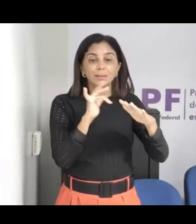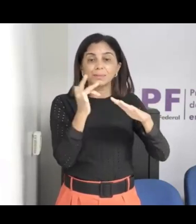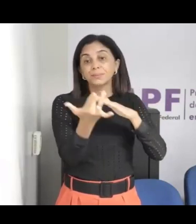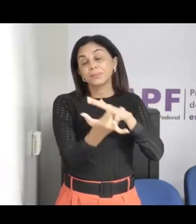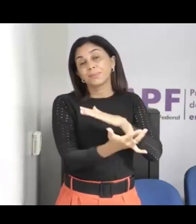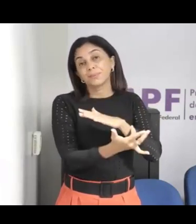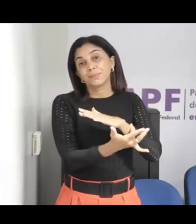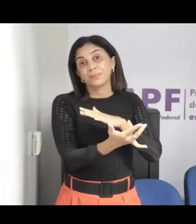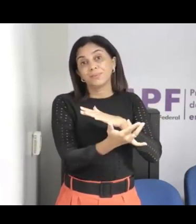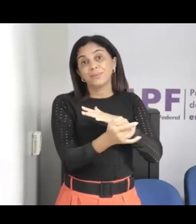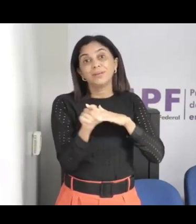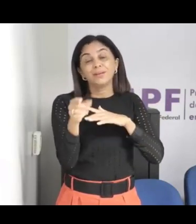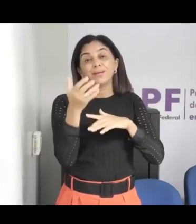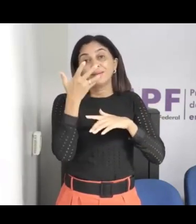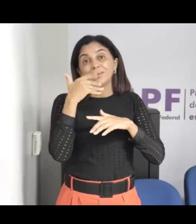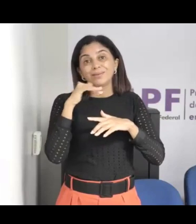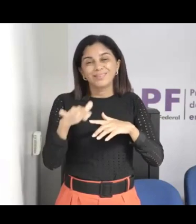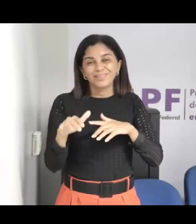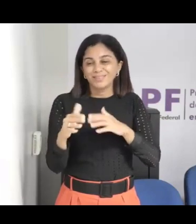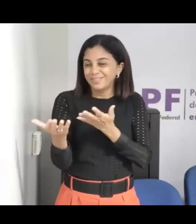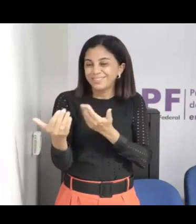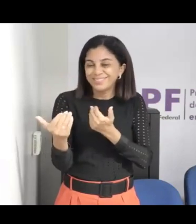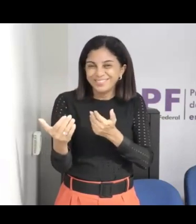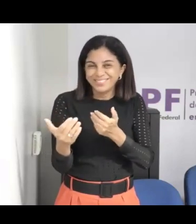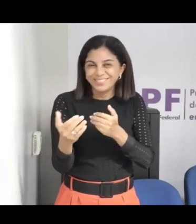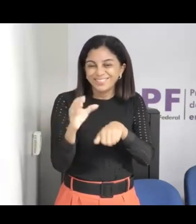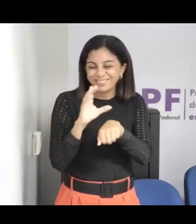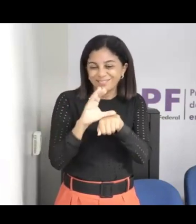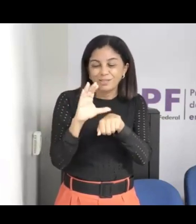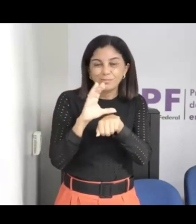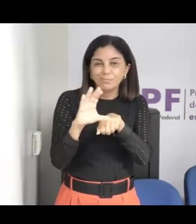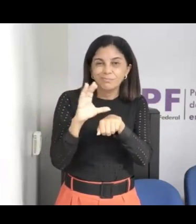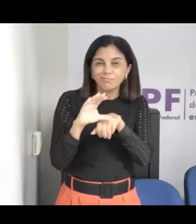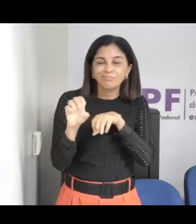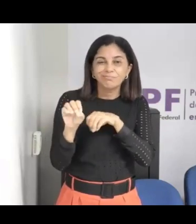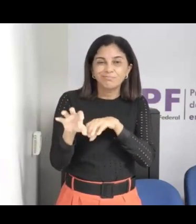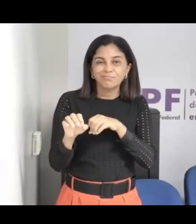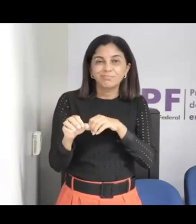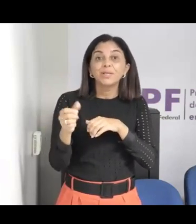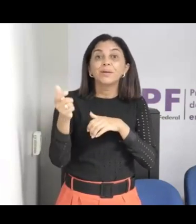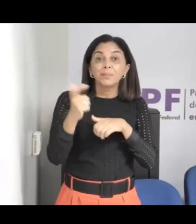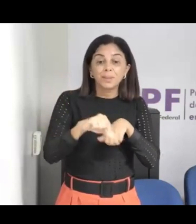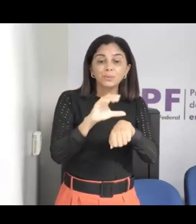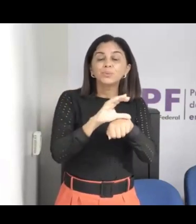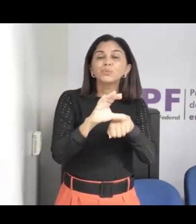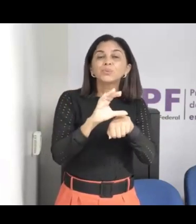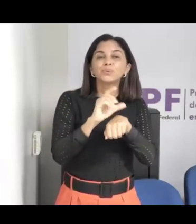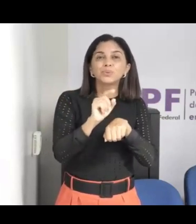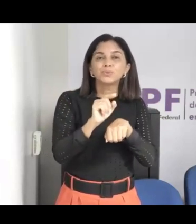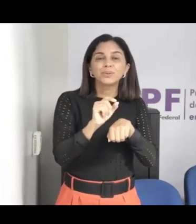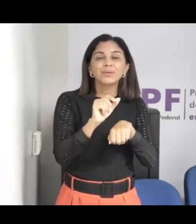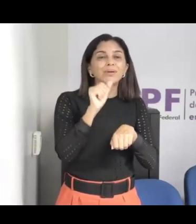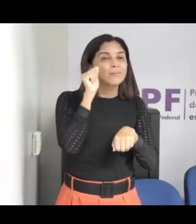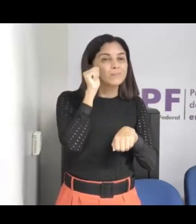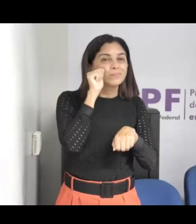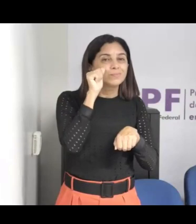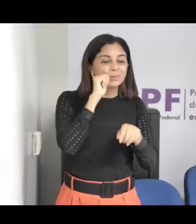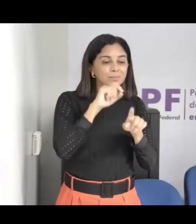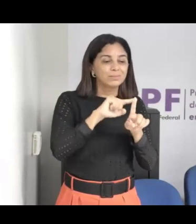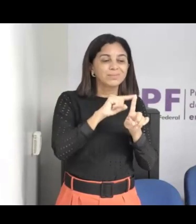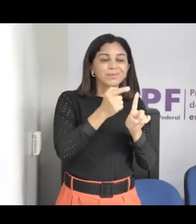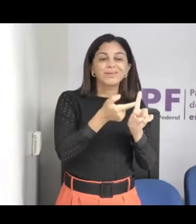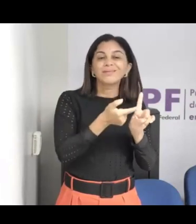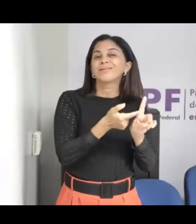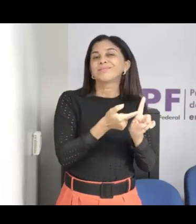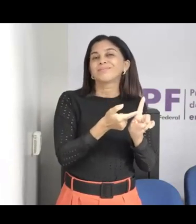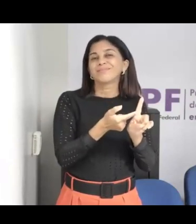eles vão levar isso para as escolas e um outro curso de prevenção da gravidez também que eles vão levar para as escolas, cursos nossos, então à